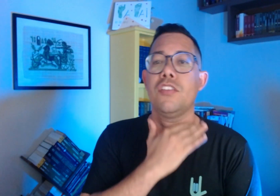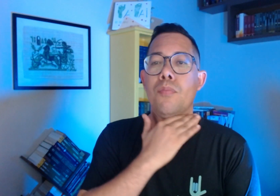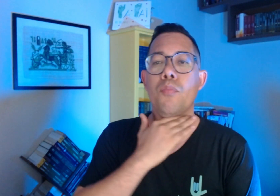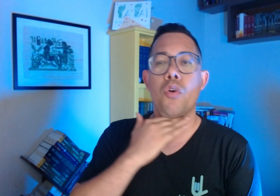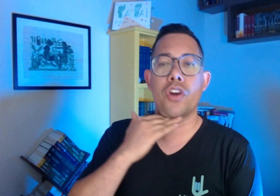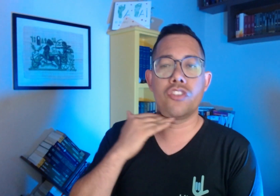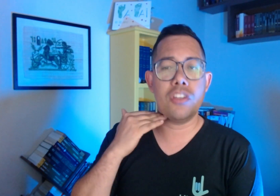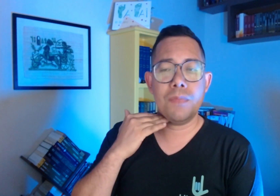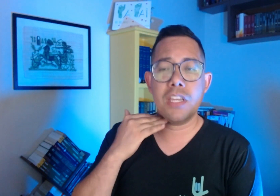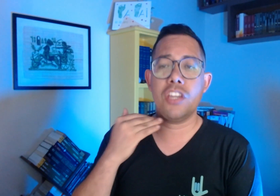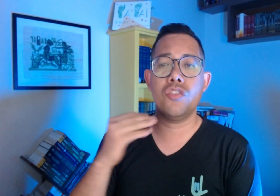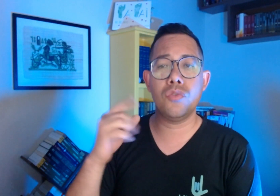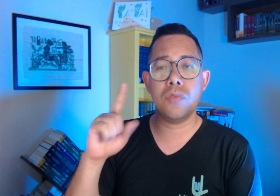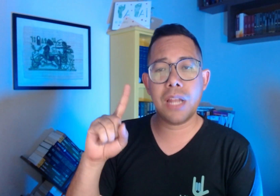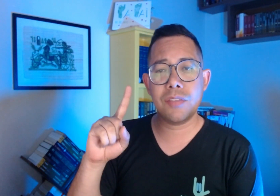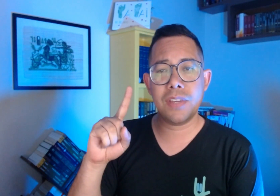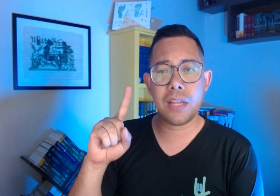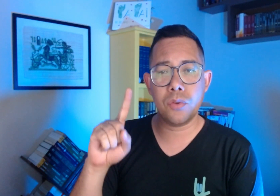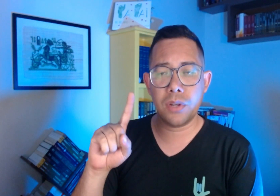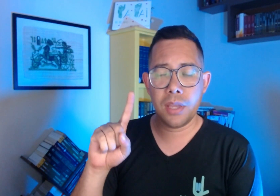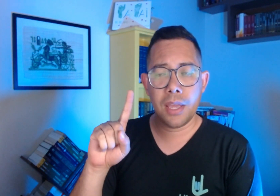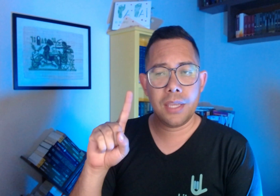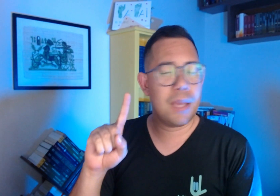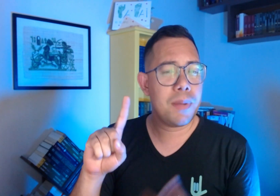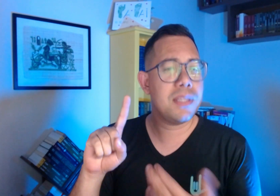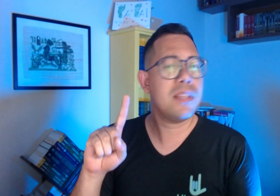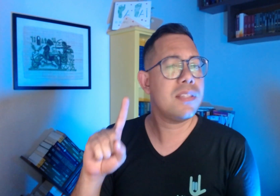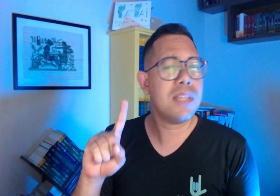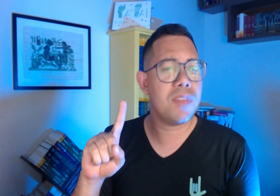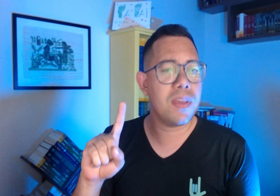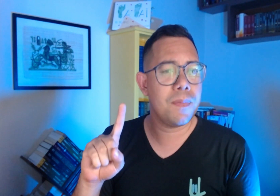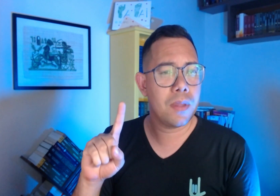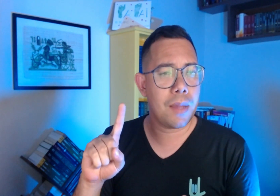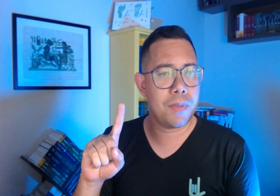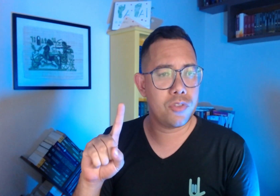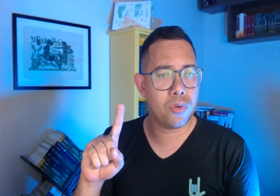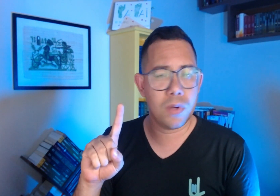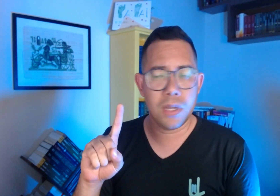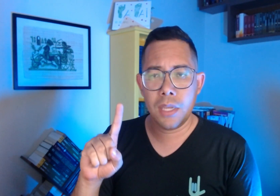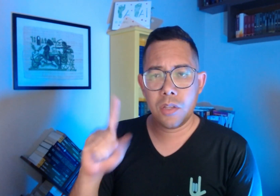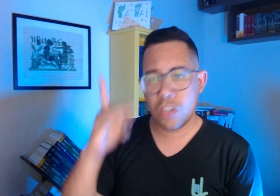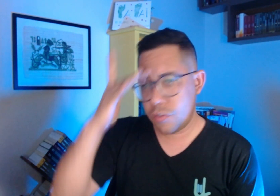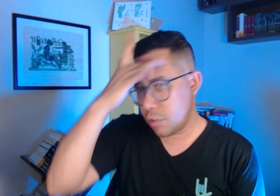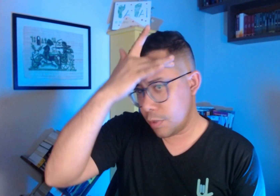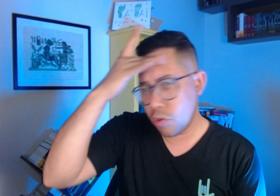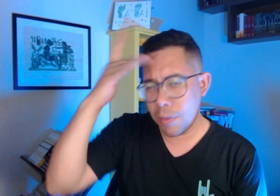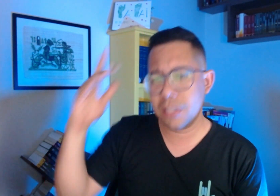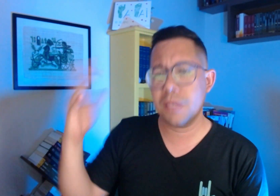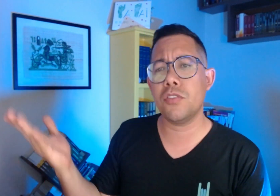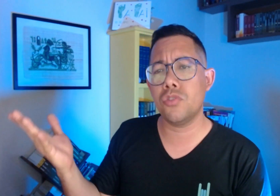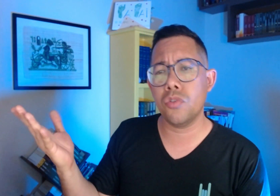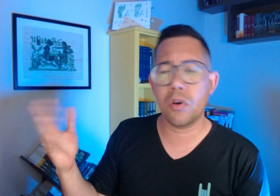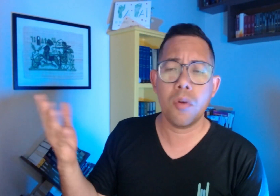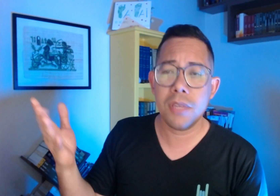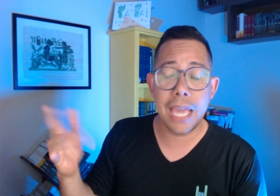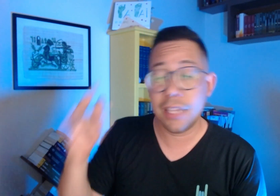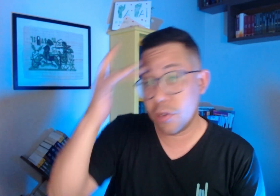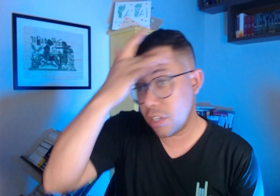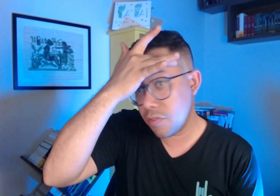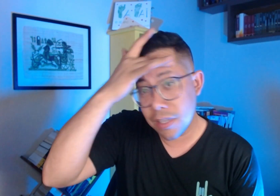morte. E a gente usa um classificador, que é para descrever a pessoa. Então, a gente fez pessoa, mas que pessoa? Como que é? Então, a gente faz